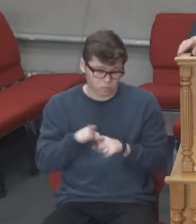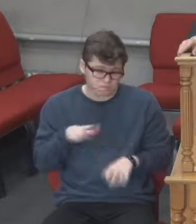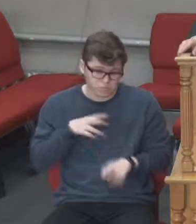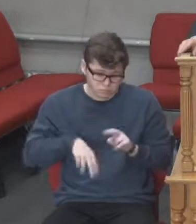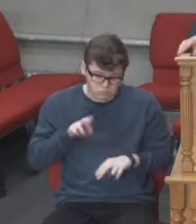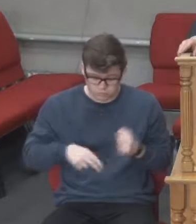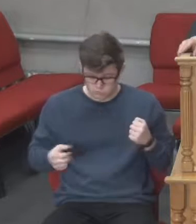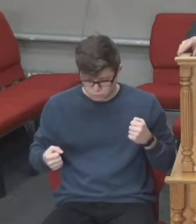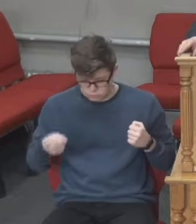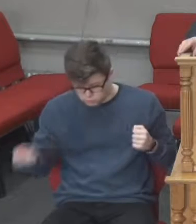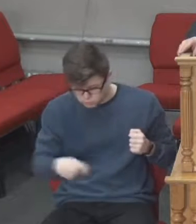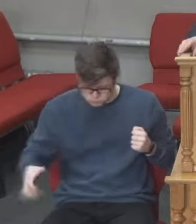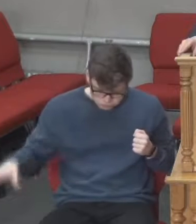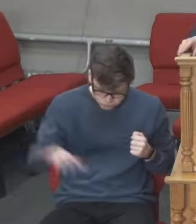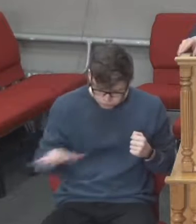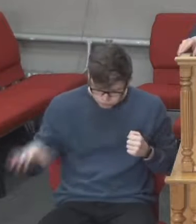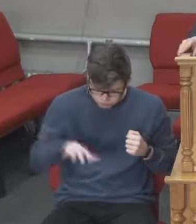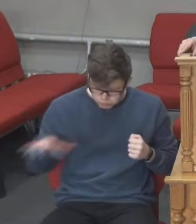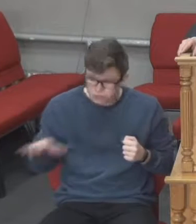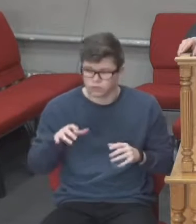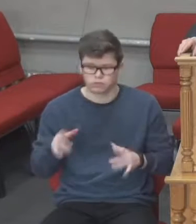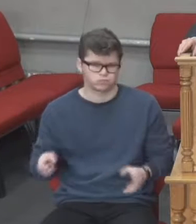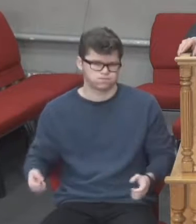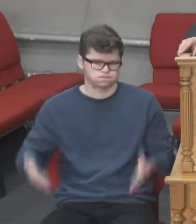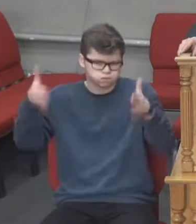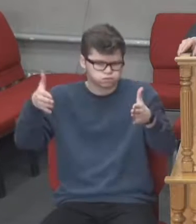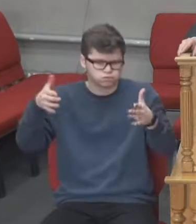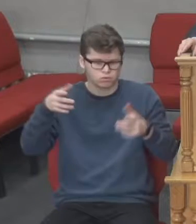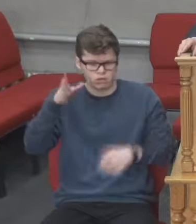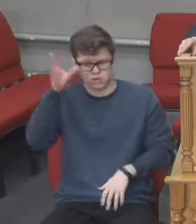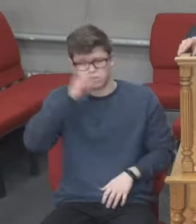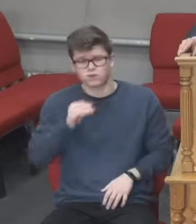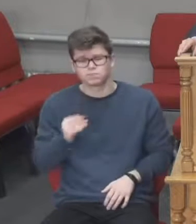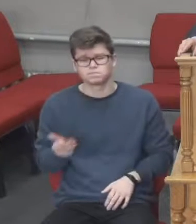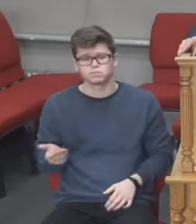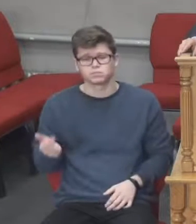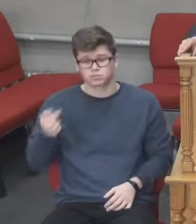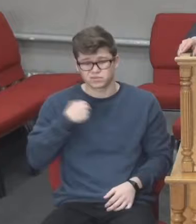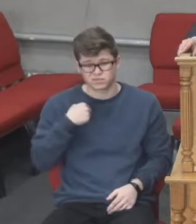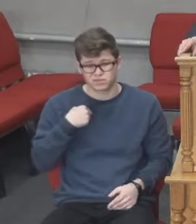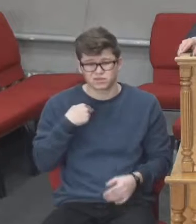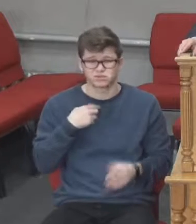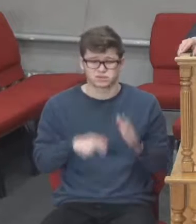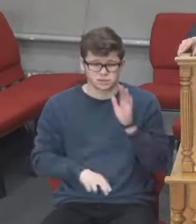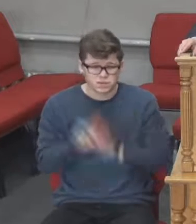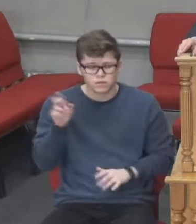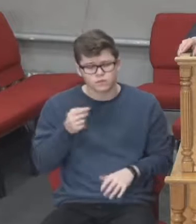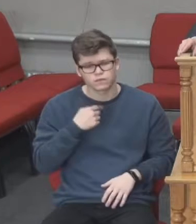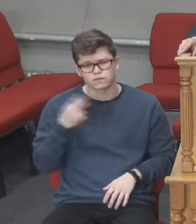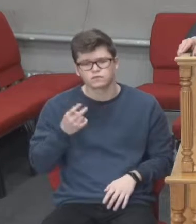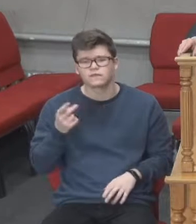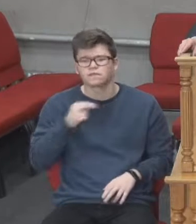Браті і сестри, ми, як церква Господа Ісуса Христа, маємо пильнувати. Пильнувати повсякчасно.